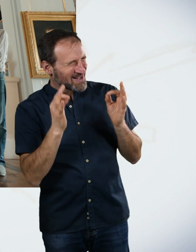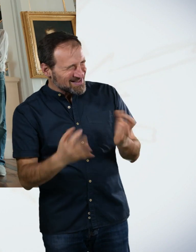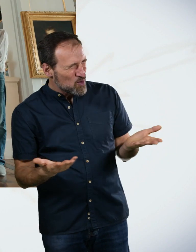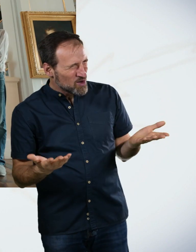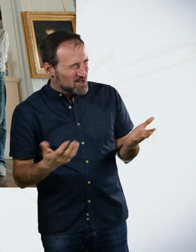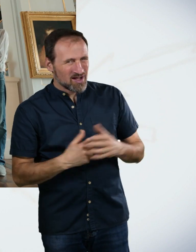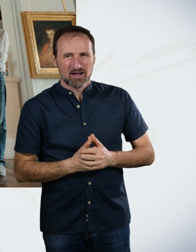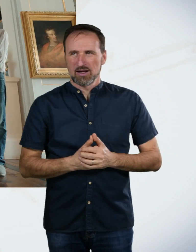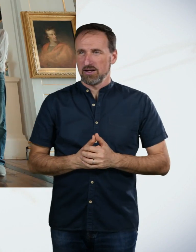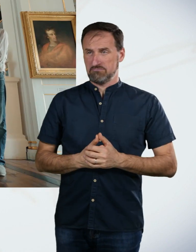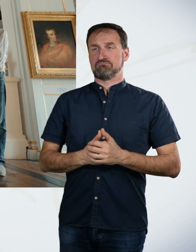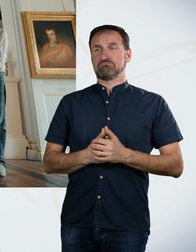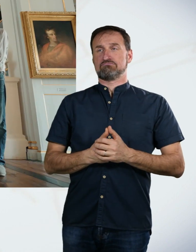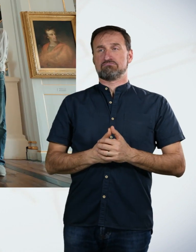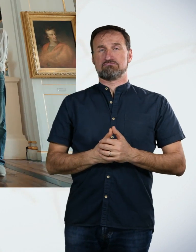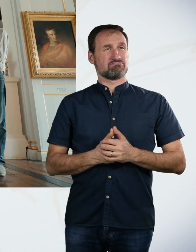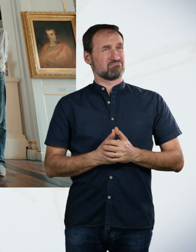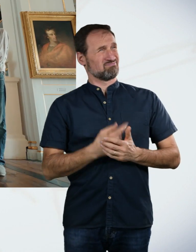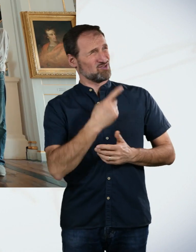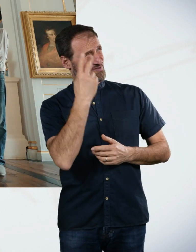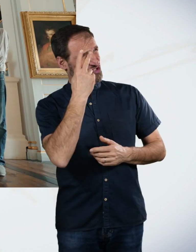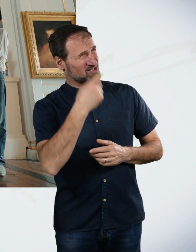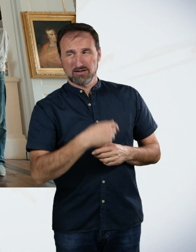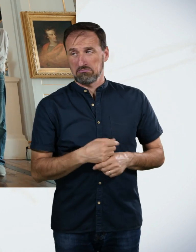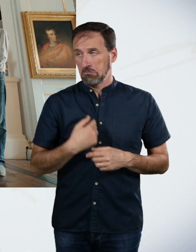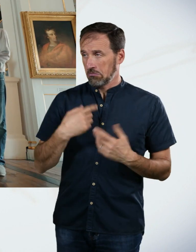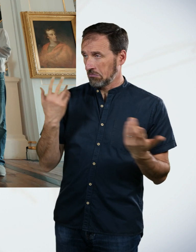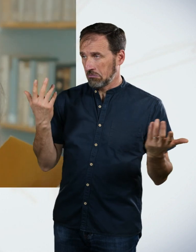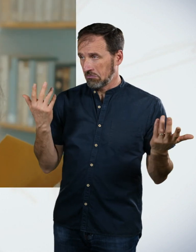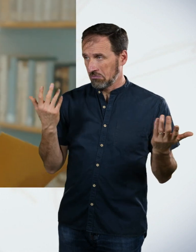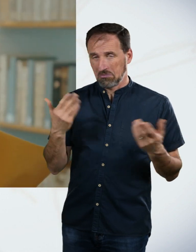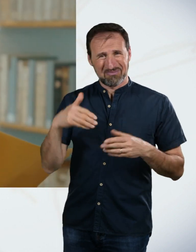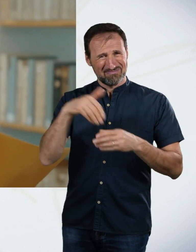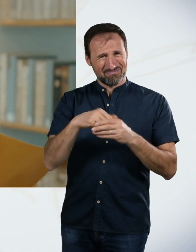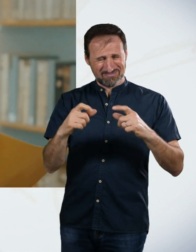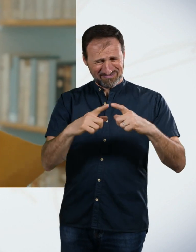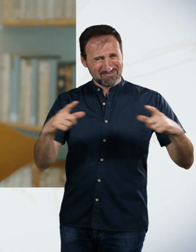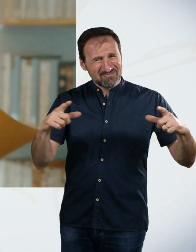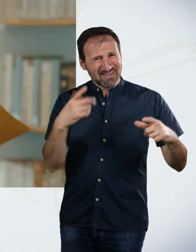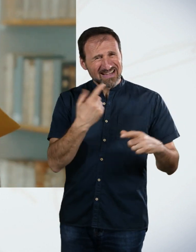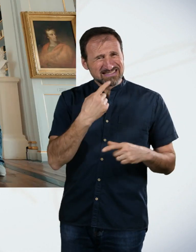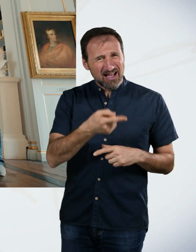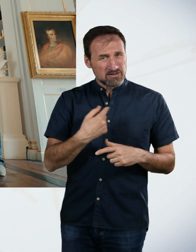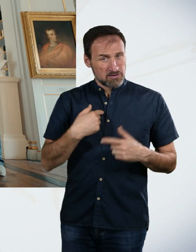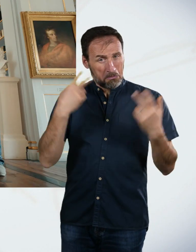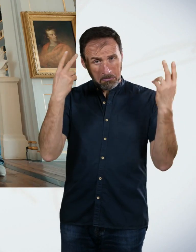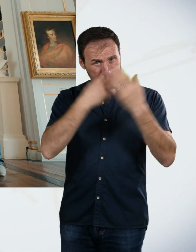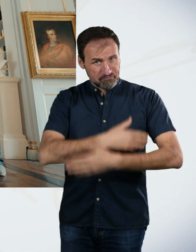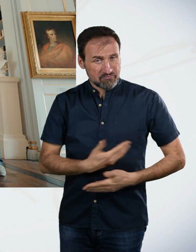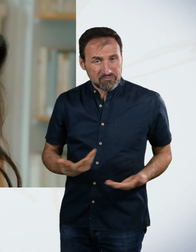Hast du es wahrscheinlich? Also, um ehrlich zu sein, kann ich nicht wiedergeben, was in diesem Umschlag zu lesen war. Kriegen wir dazu nochmal mehr Details?